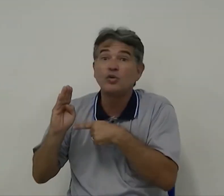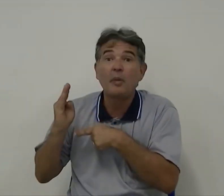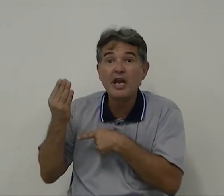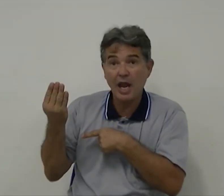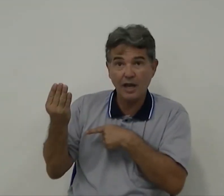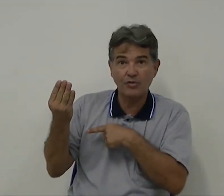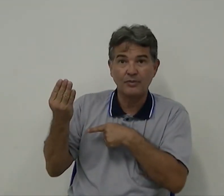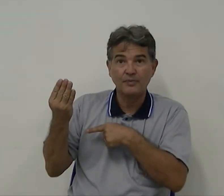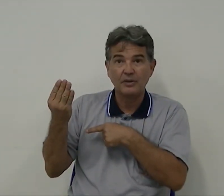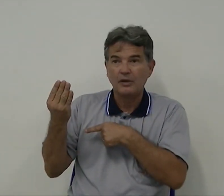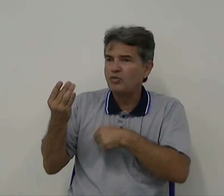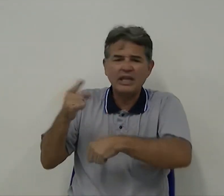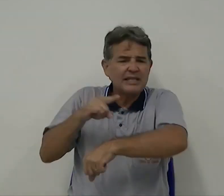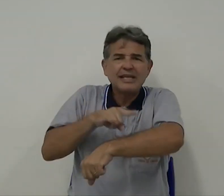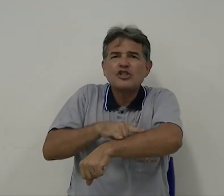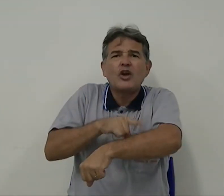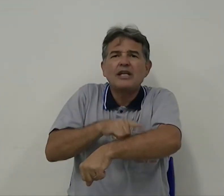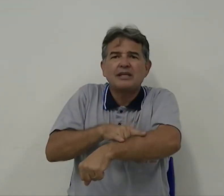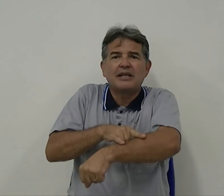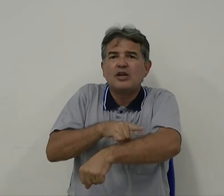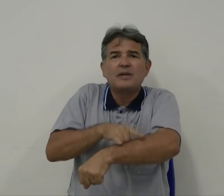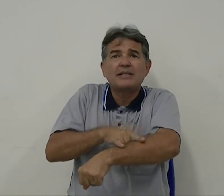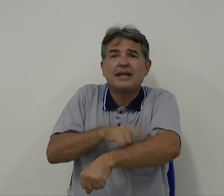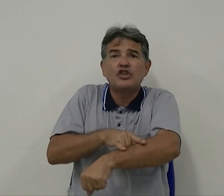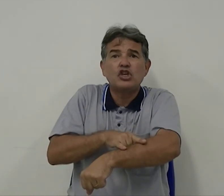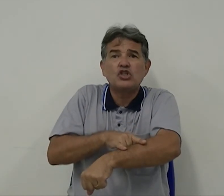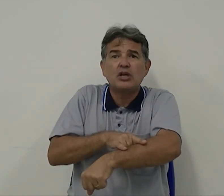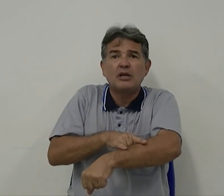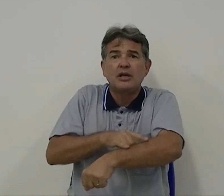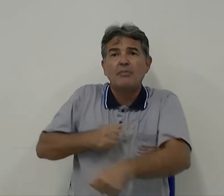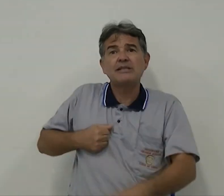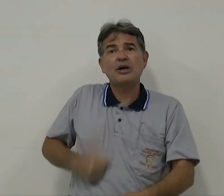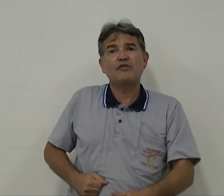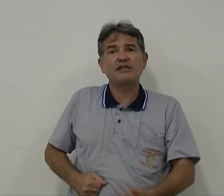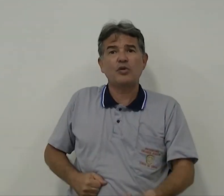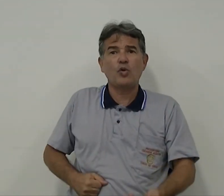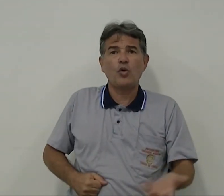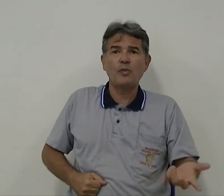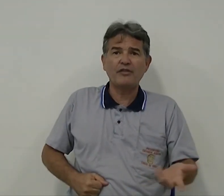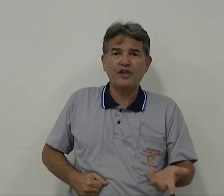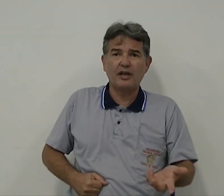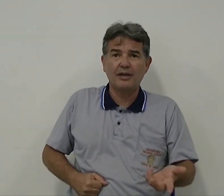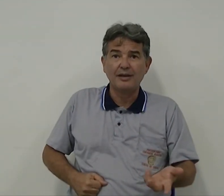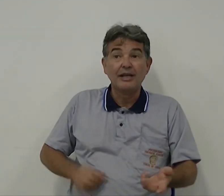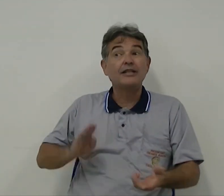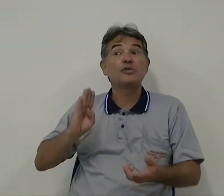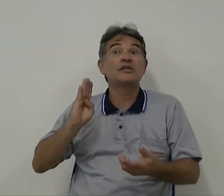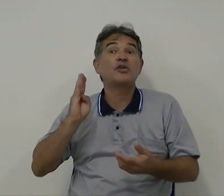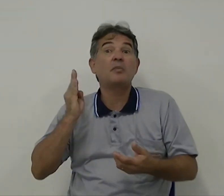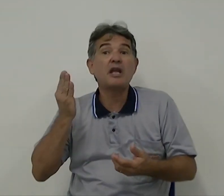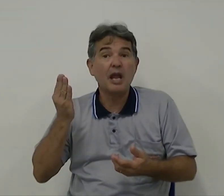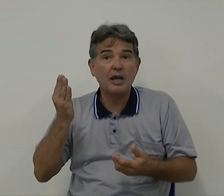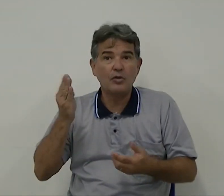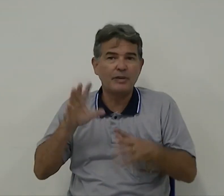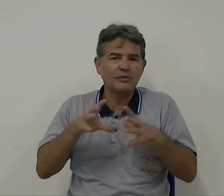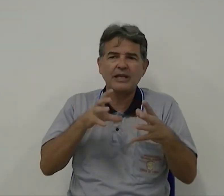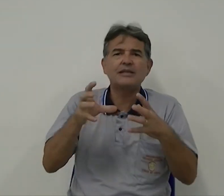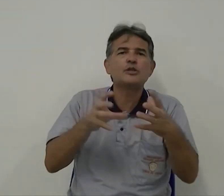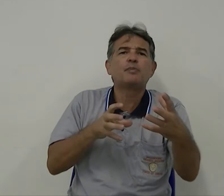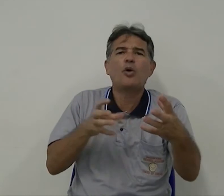do banheiro. Não tem que ser só esse aqui, não, porque esse aqui é de xixi, mas na hora de fazer cocô, como é que fica? Então, sinal de banheiro, tem que despor